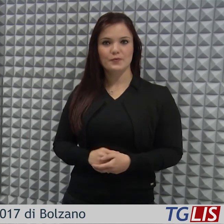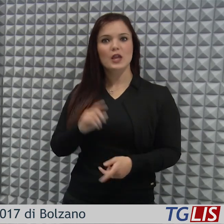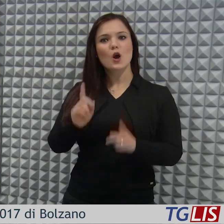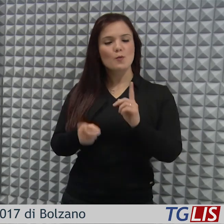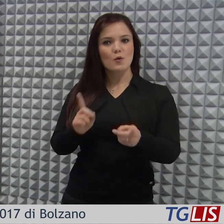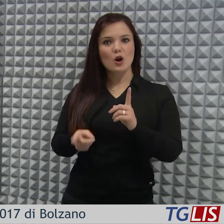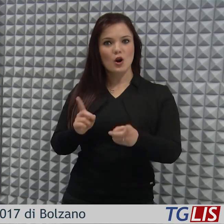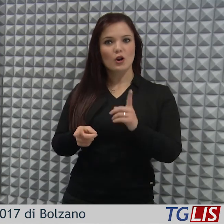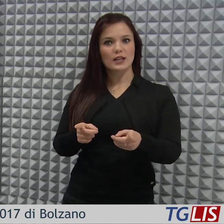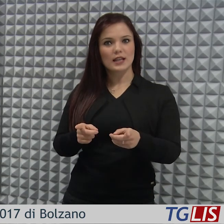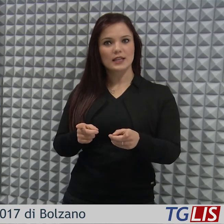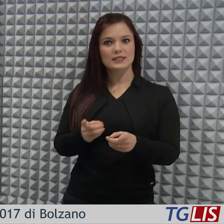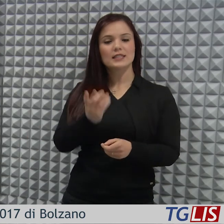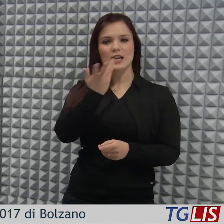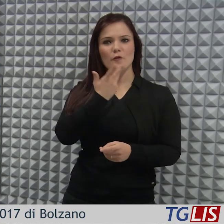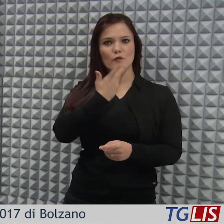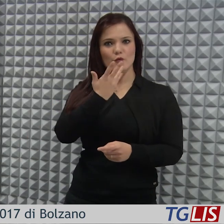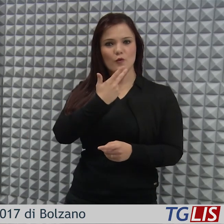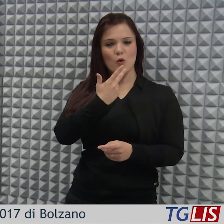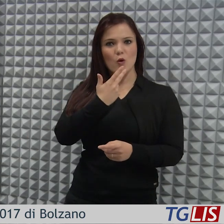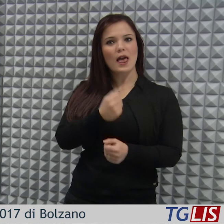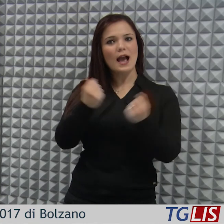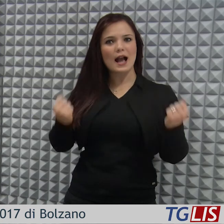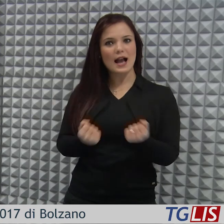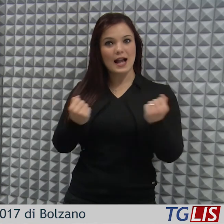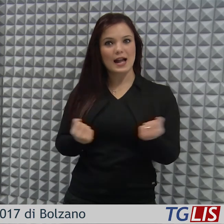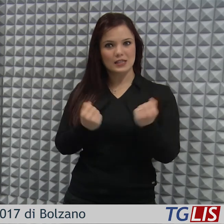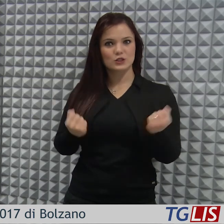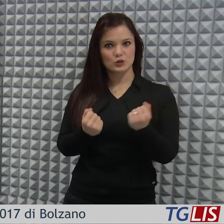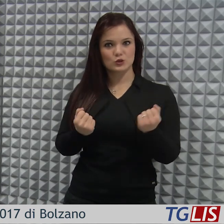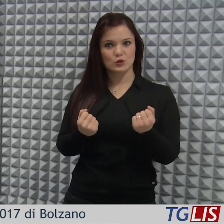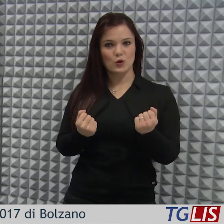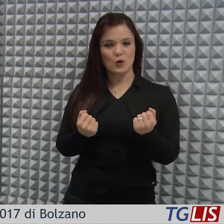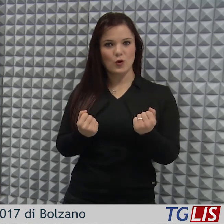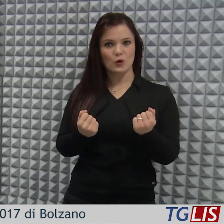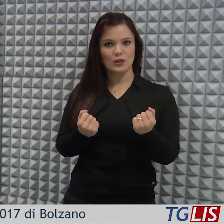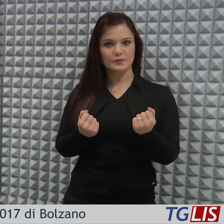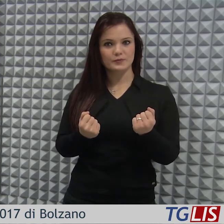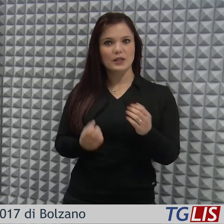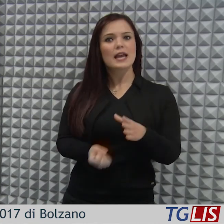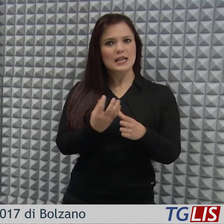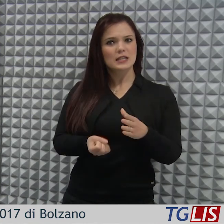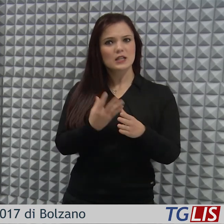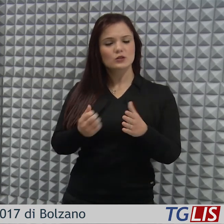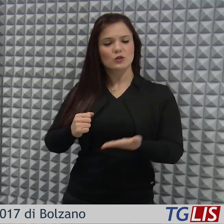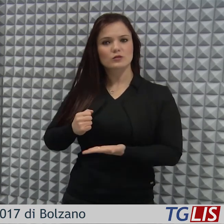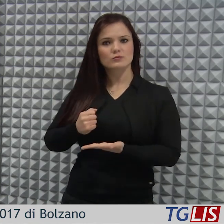sta caratterizzando la volontà e l'azione di destinare cospicue risorse